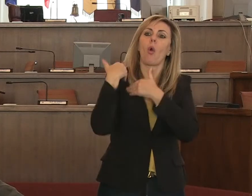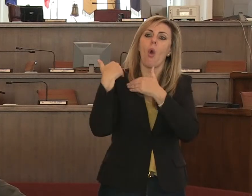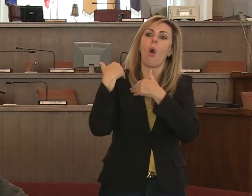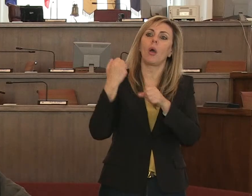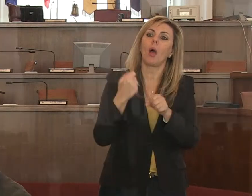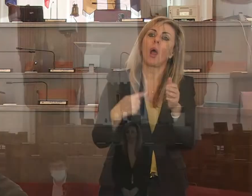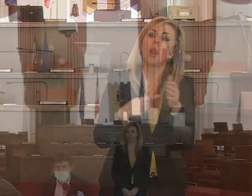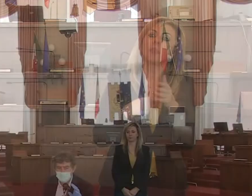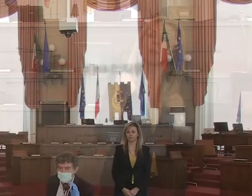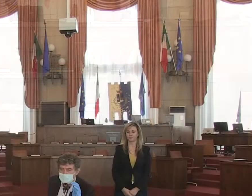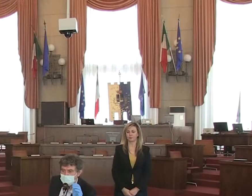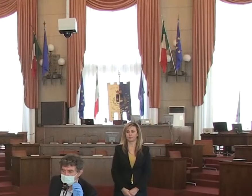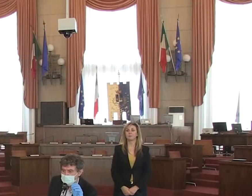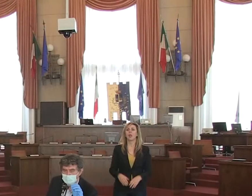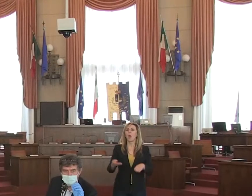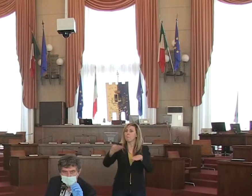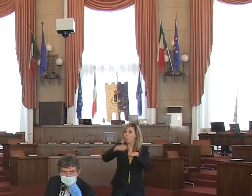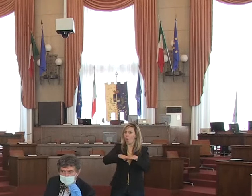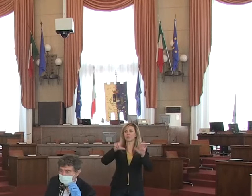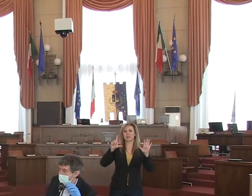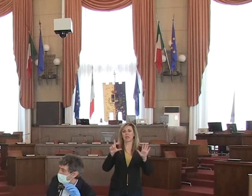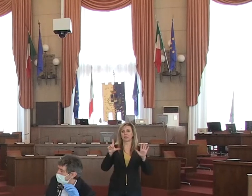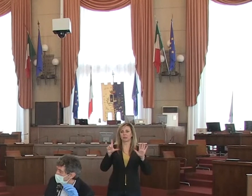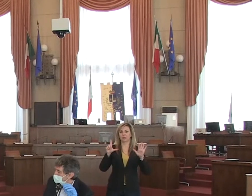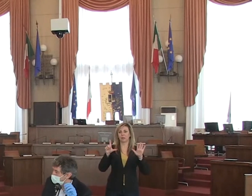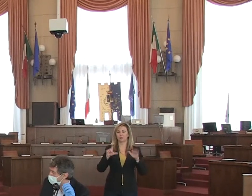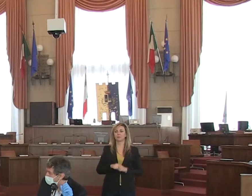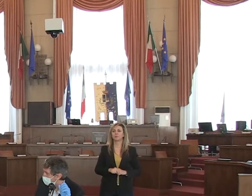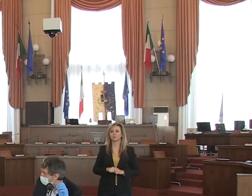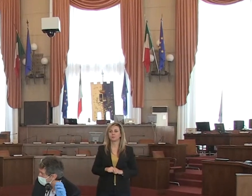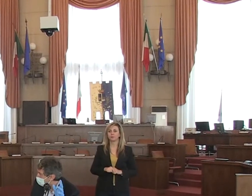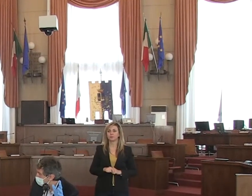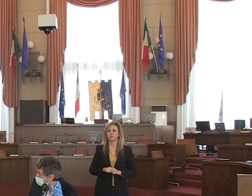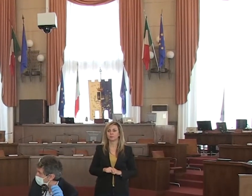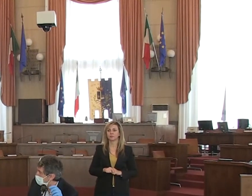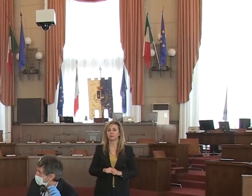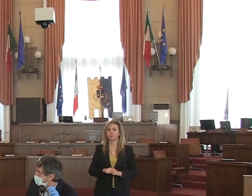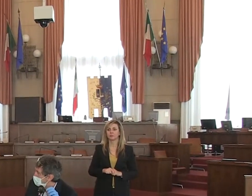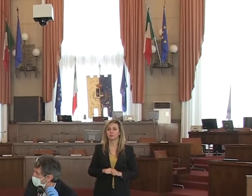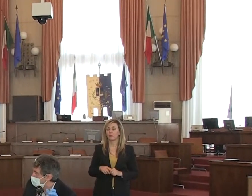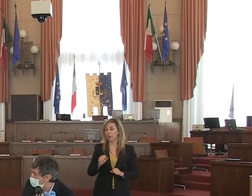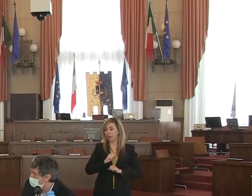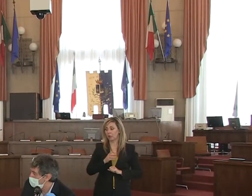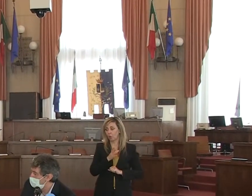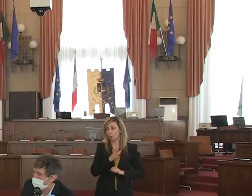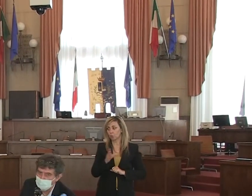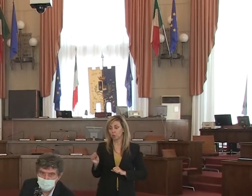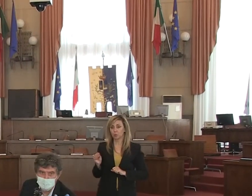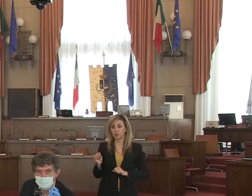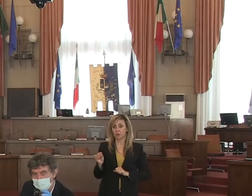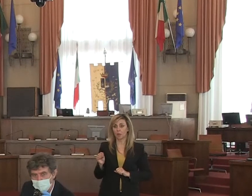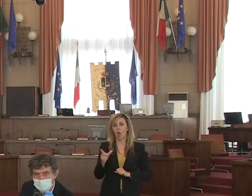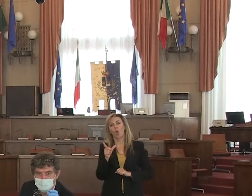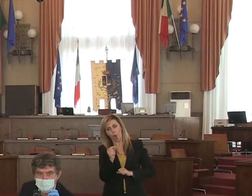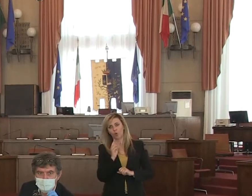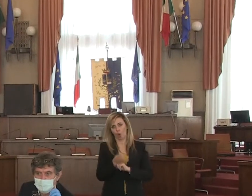servizi. Allora i decessi sono sette anche se sono credo tutti decessi con